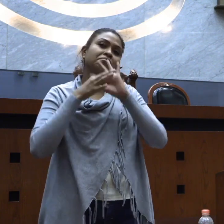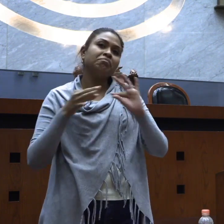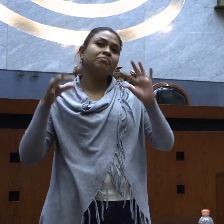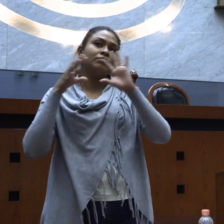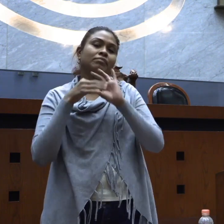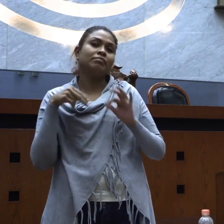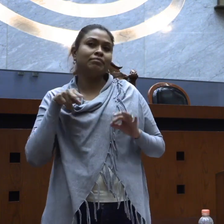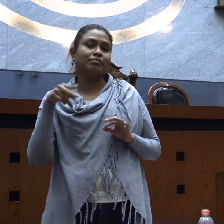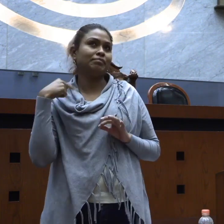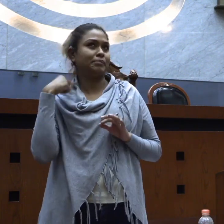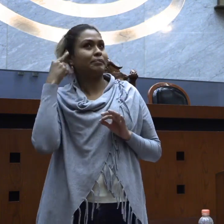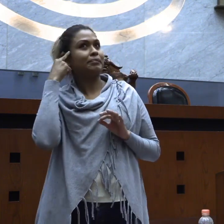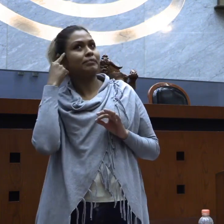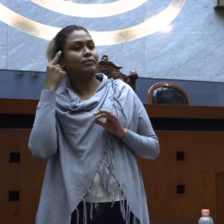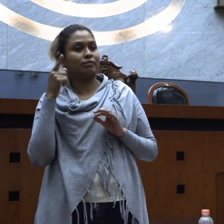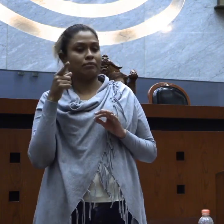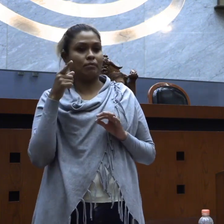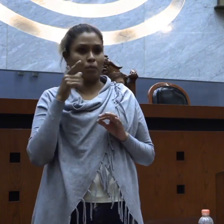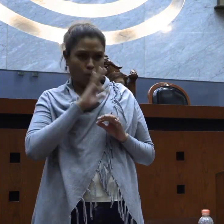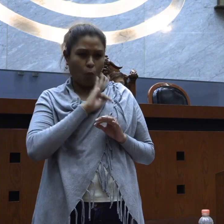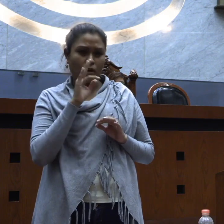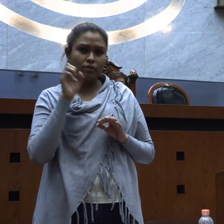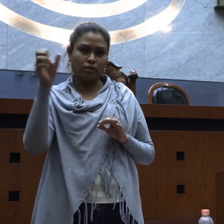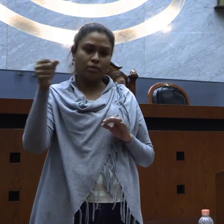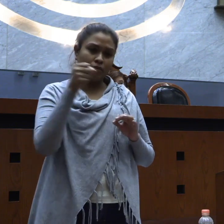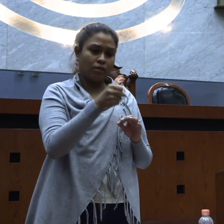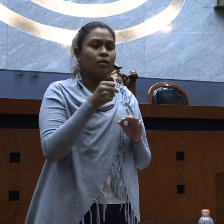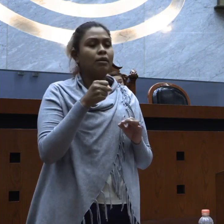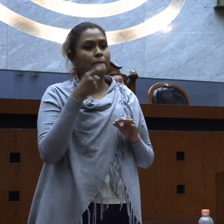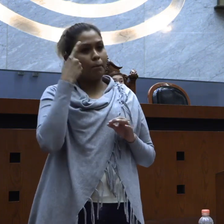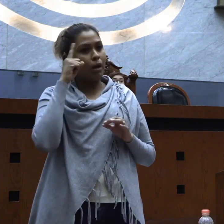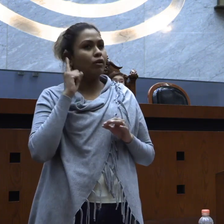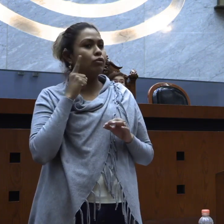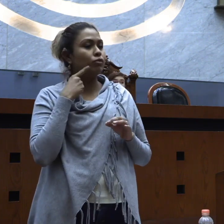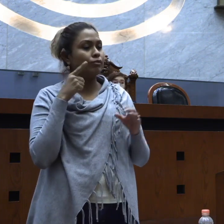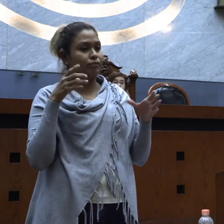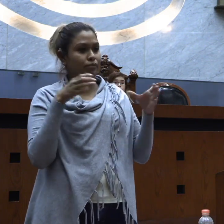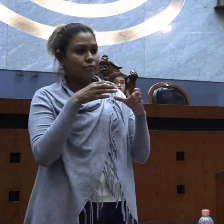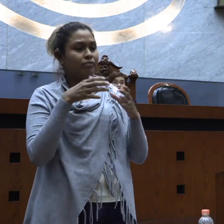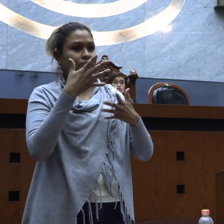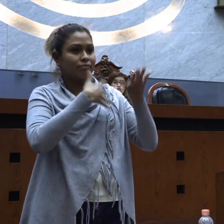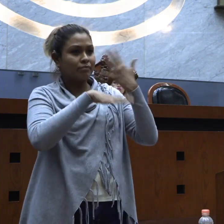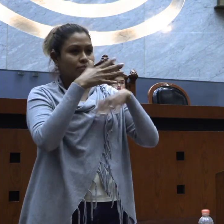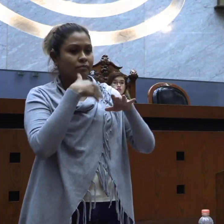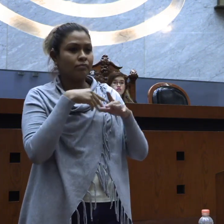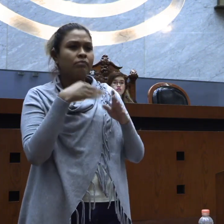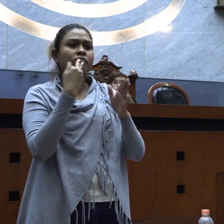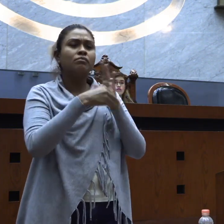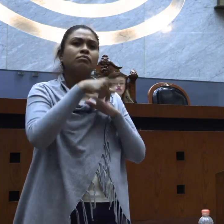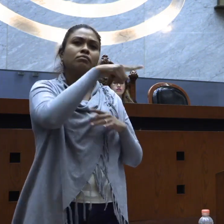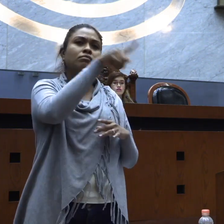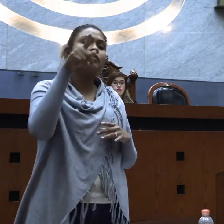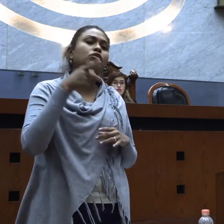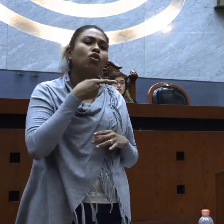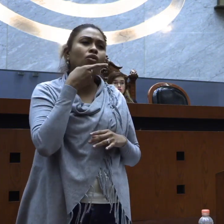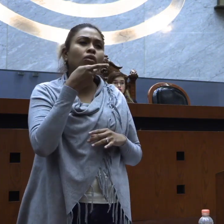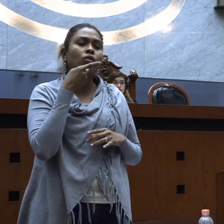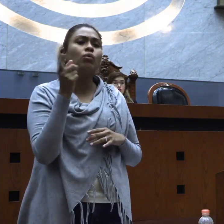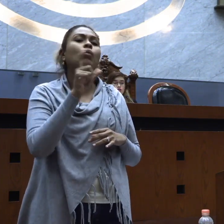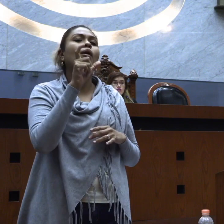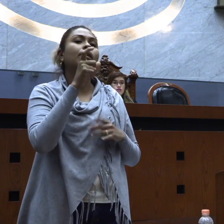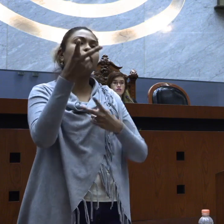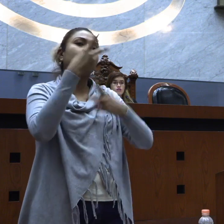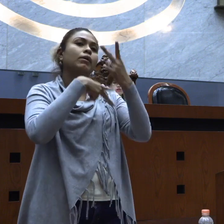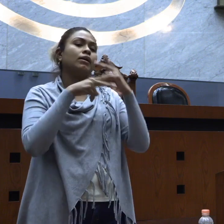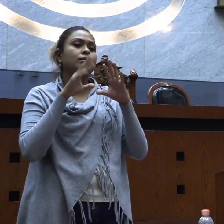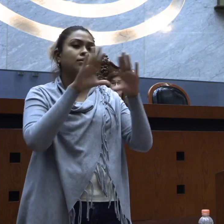Por ejemplo, ahorita hay intérpretes y claro, la comunidad de sordos nos podemos expresar en